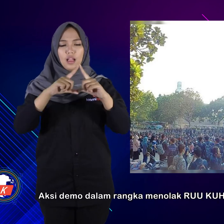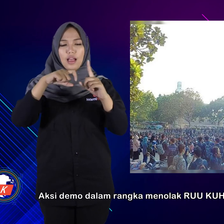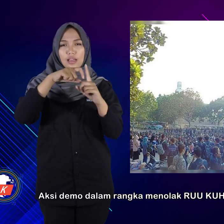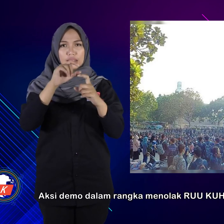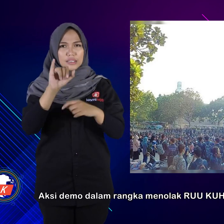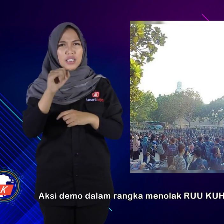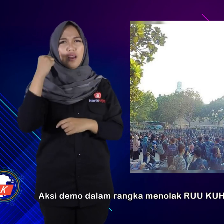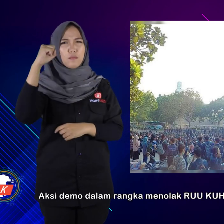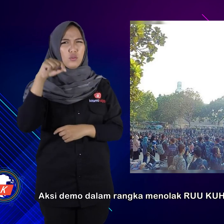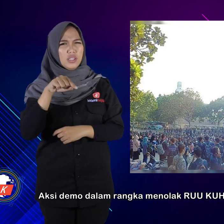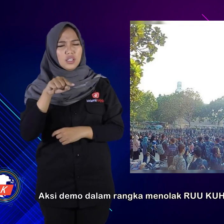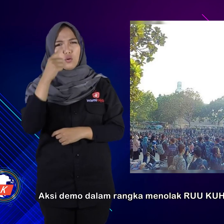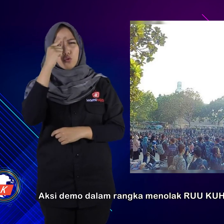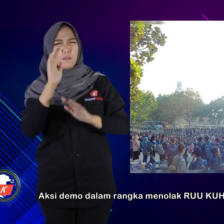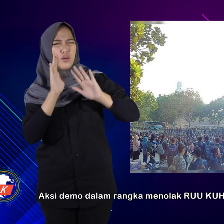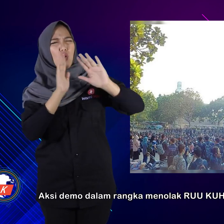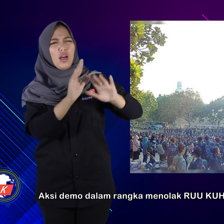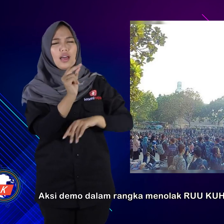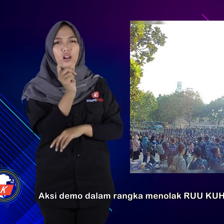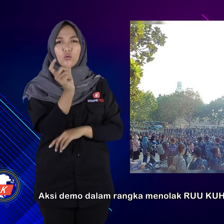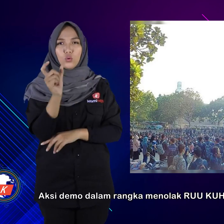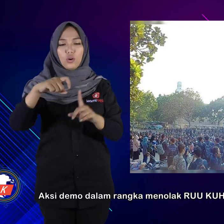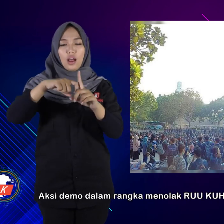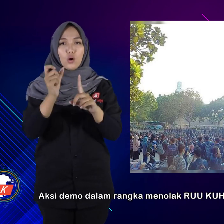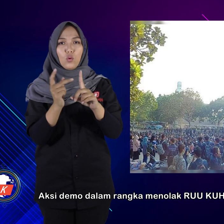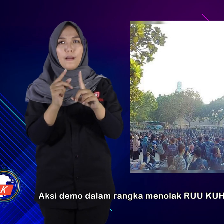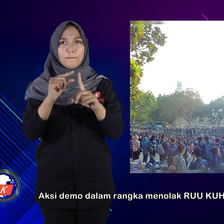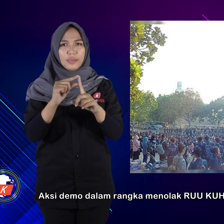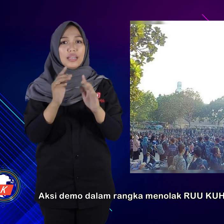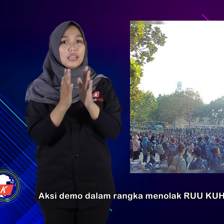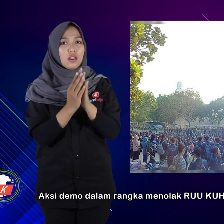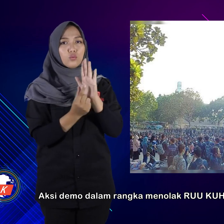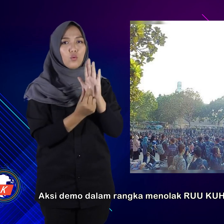Aksi demo dalam rangka menolak RUU KUHP dan PUKPK.